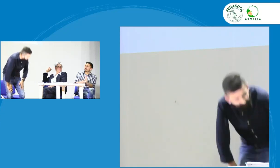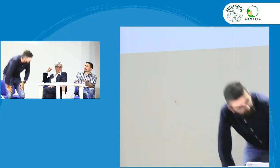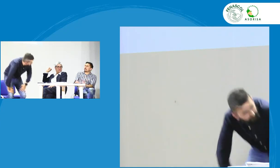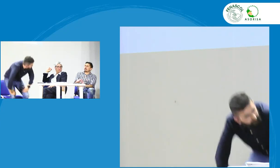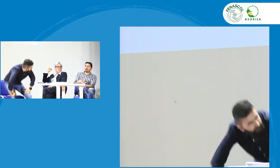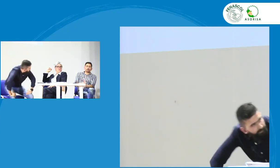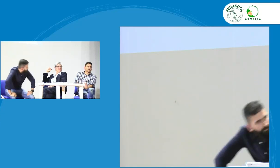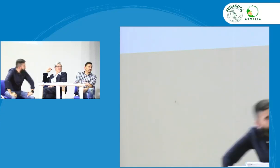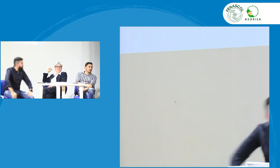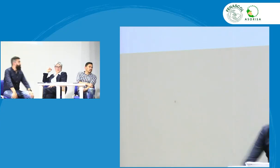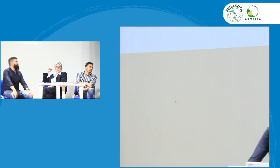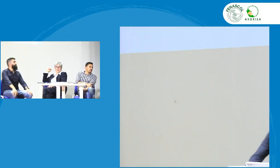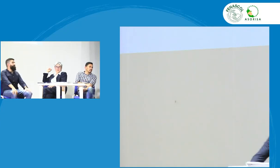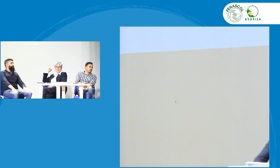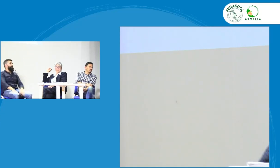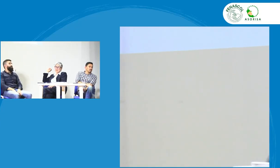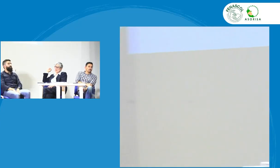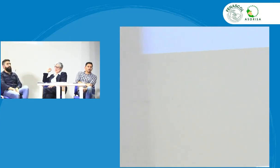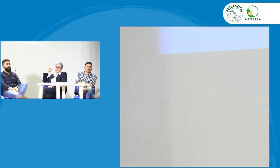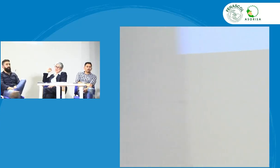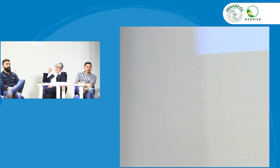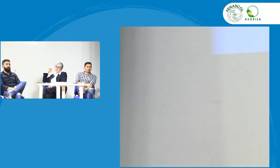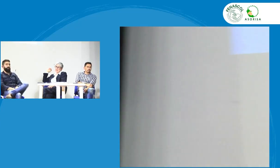ajustamos no hay inconveniente sí de acuerdo a la norma dice Joan